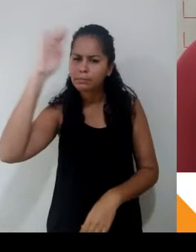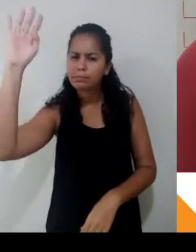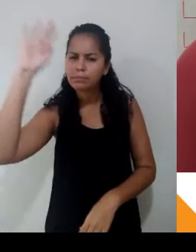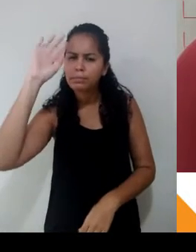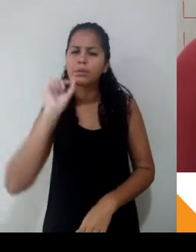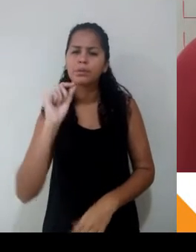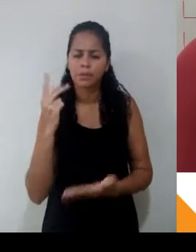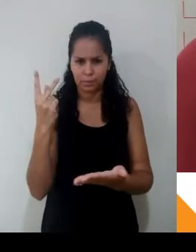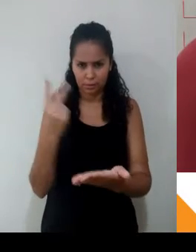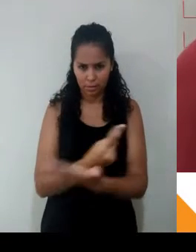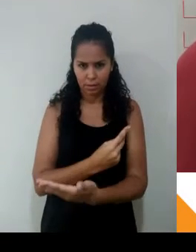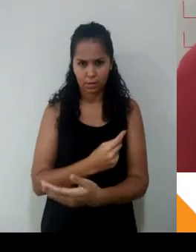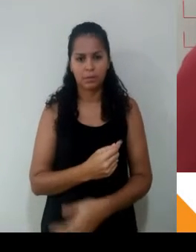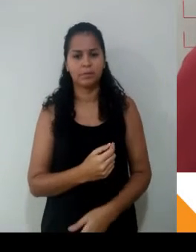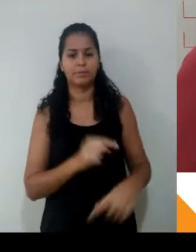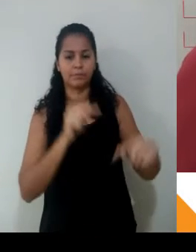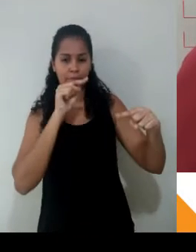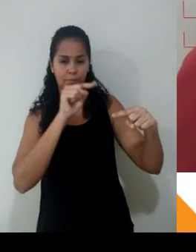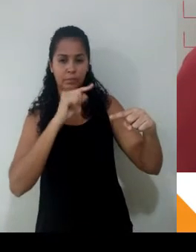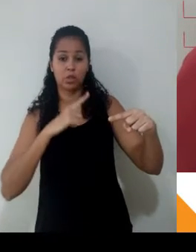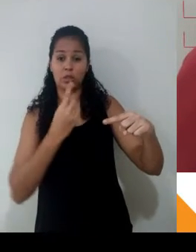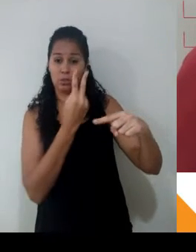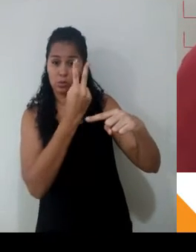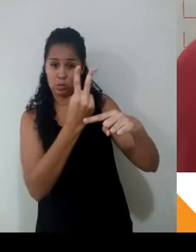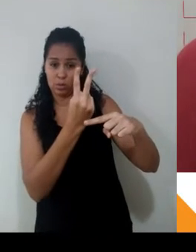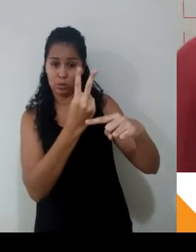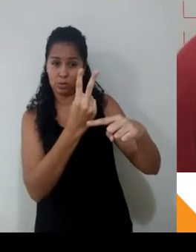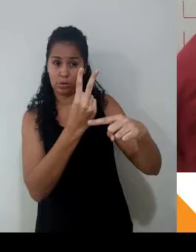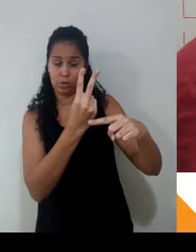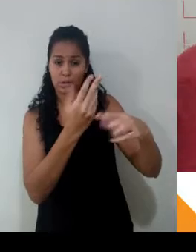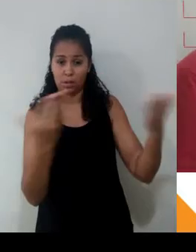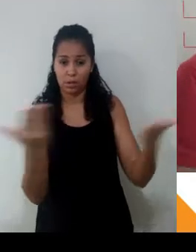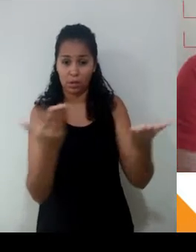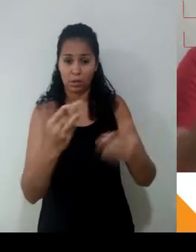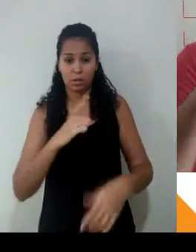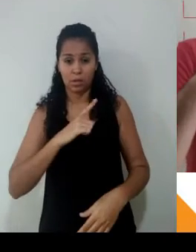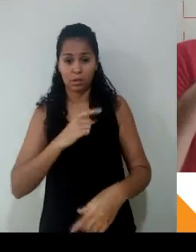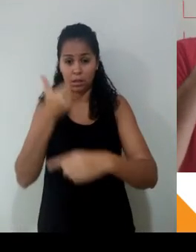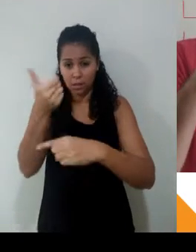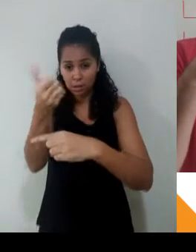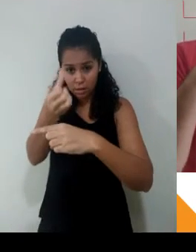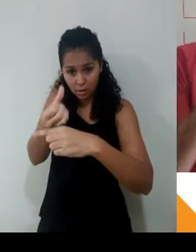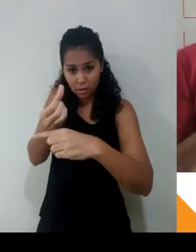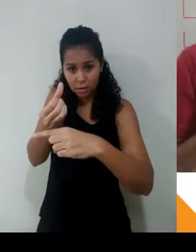tinha dois. Eu passei a ter dezesseis. O dezesseis, ele tem uma relação de